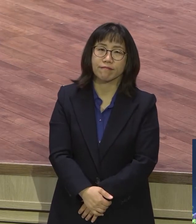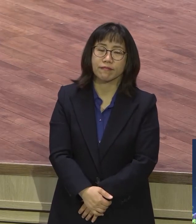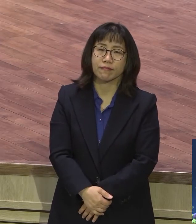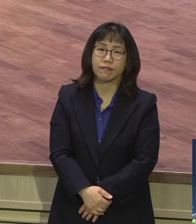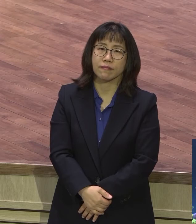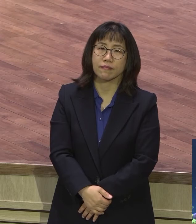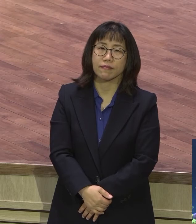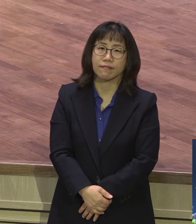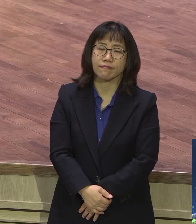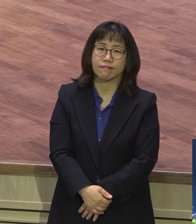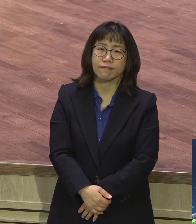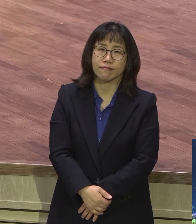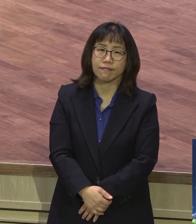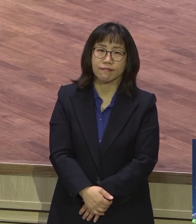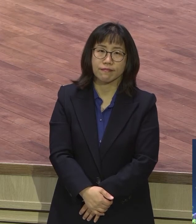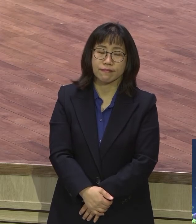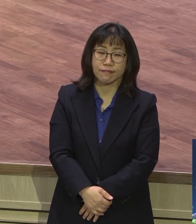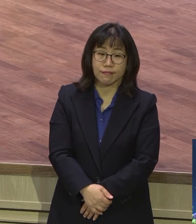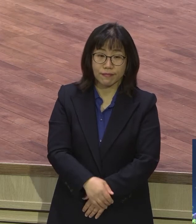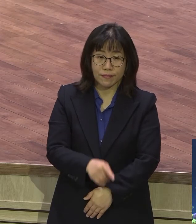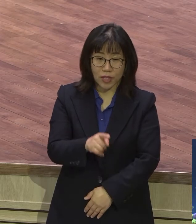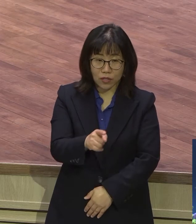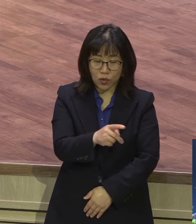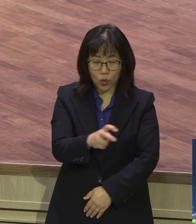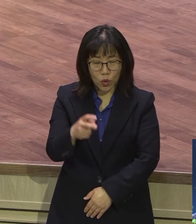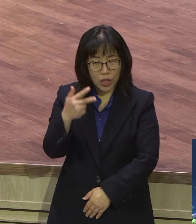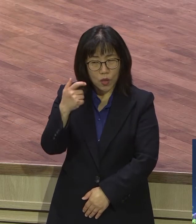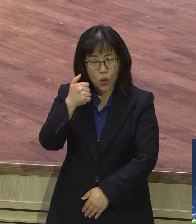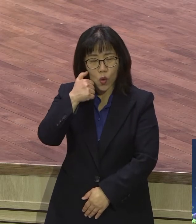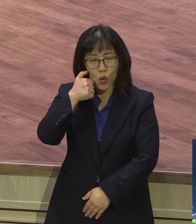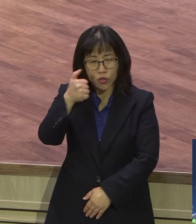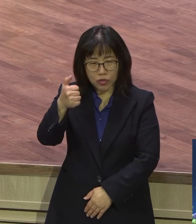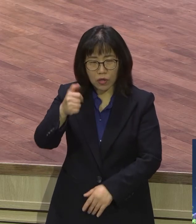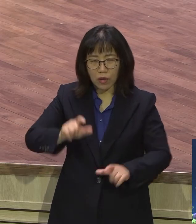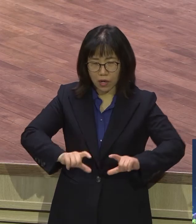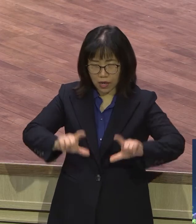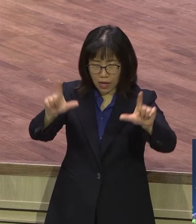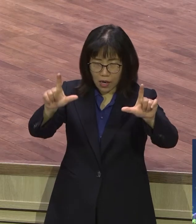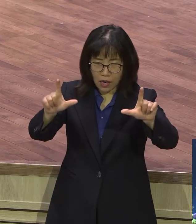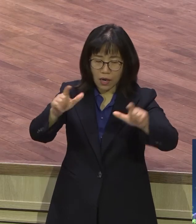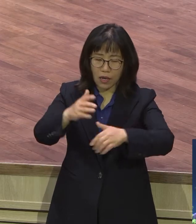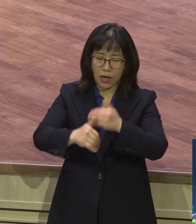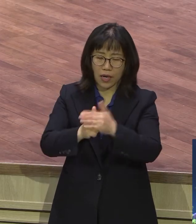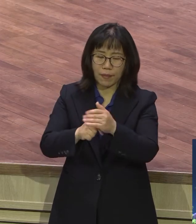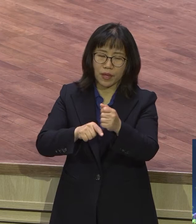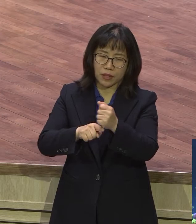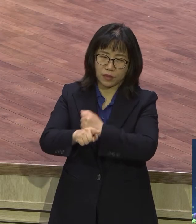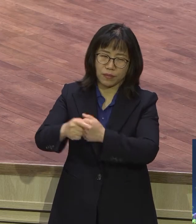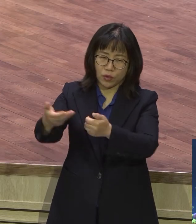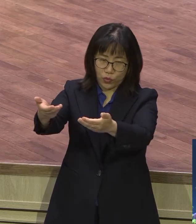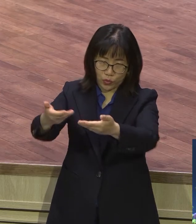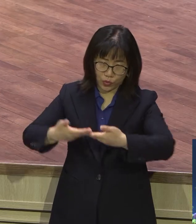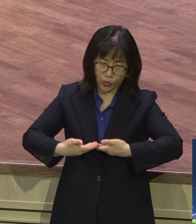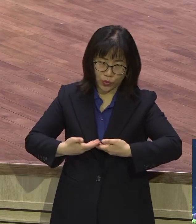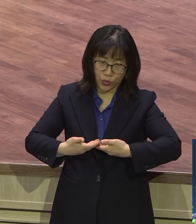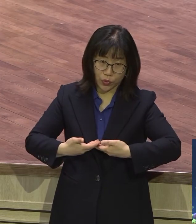이것이 왜 하나님께서 오순절에 담겨 놓으신 영적 의미예요 영적 의미라고요